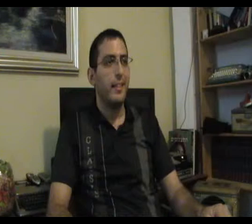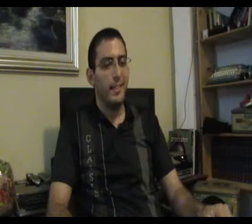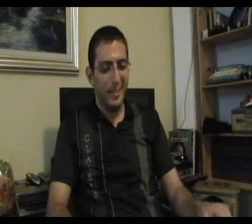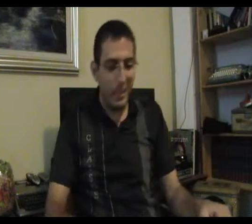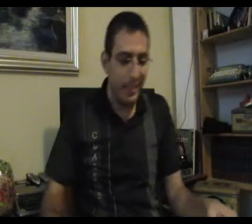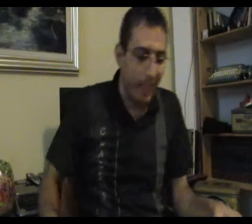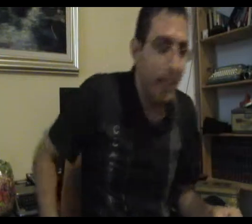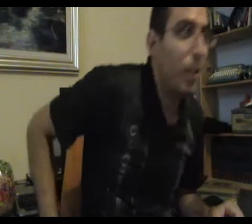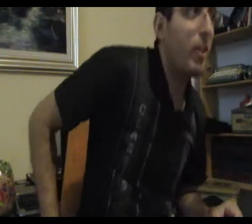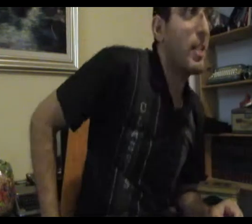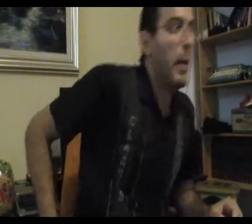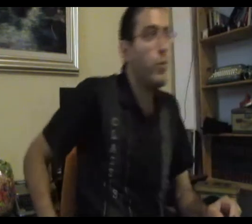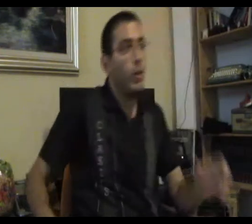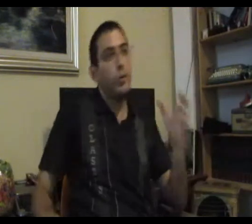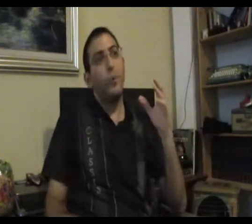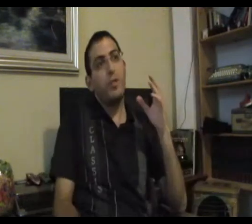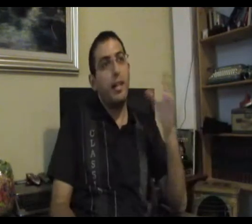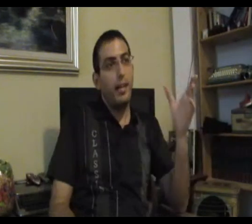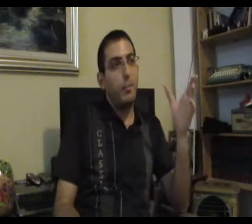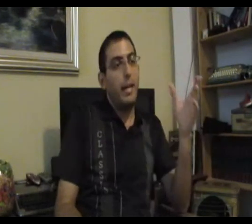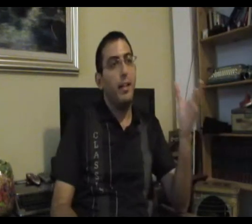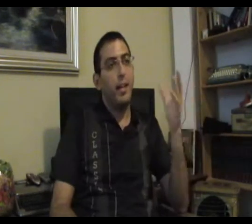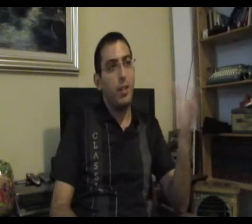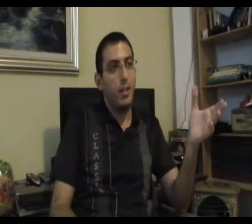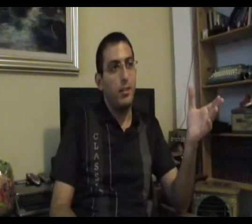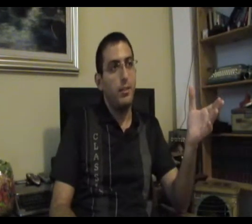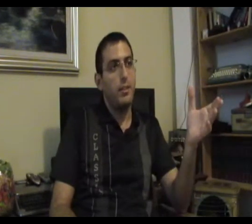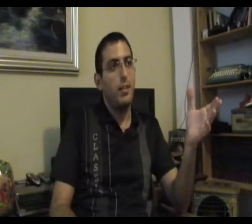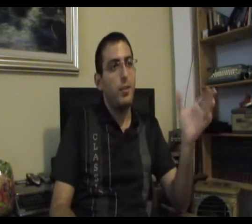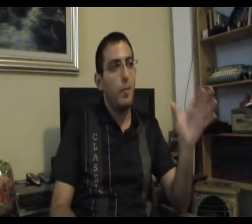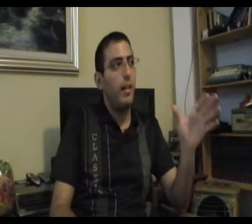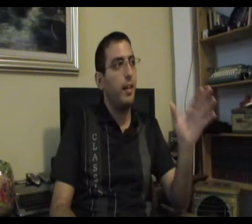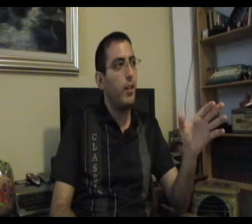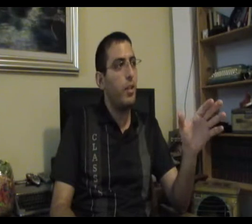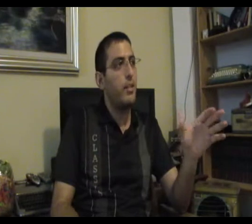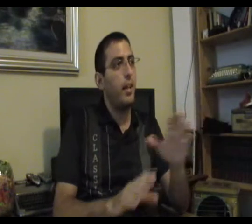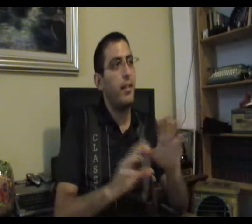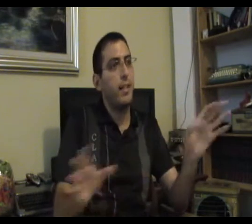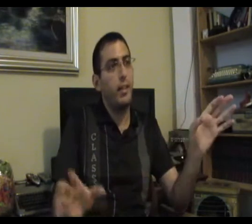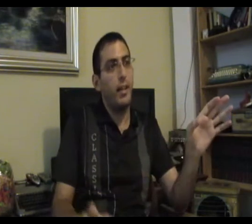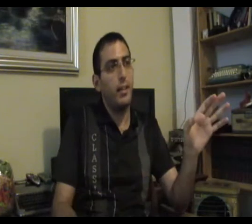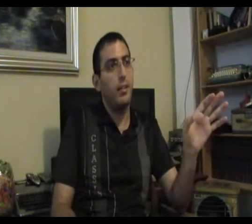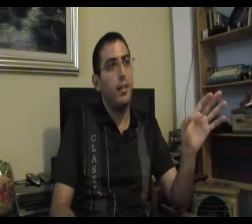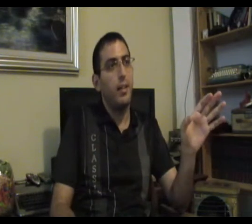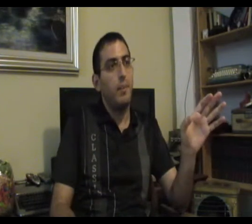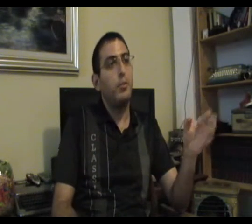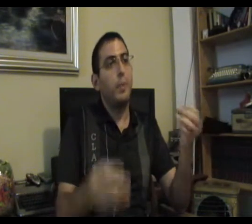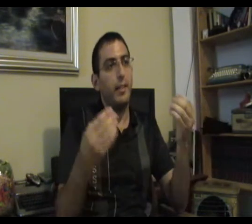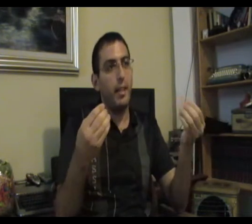מה זה הדרך הזאת שלי? אז פעם שאלו את ברוס לי, מה הדרך שלך? אז הוא אמר, הדרך שלי זה דרך עשרה דרך. מה זאת אומרת הדרך